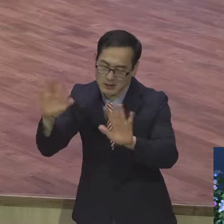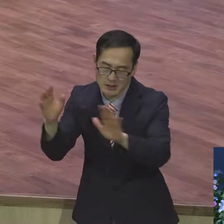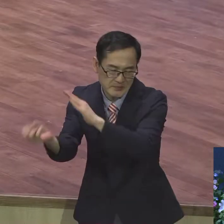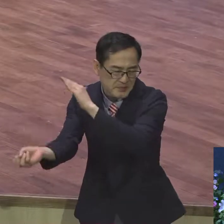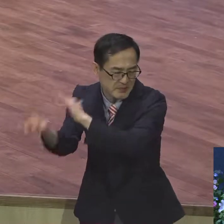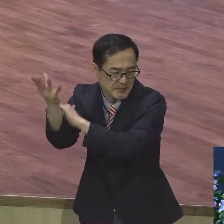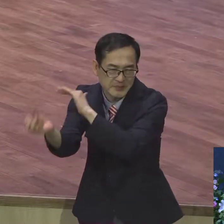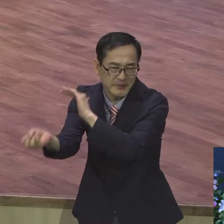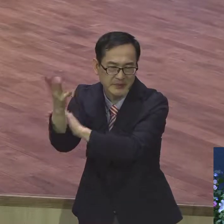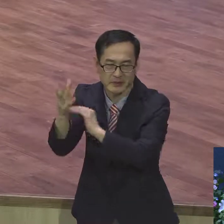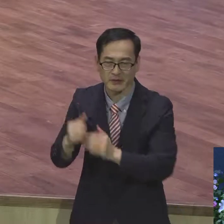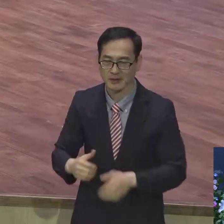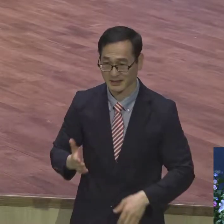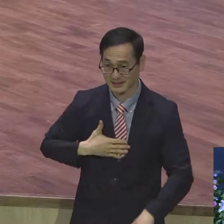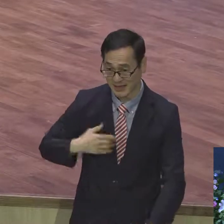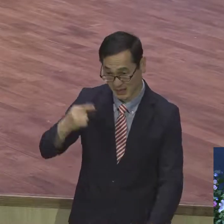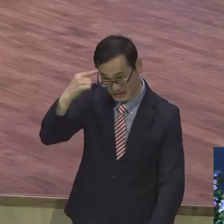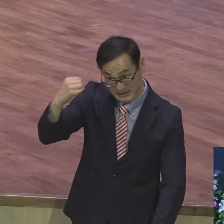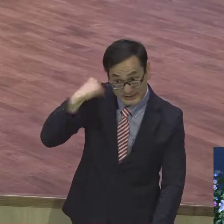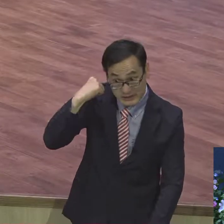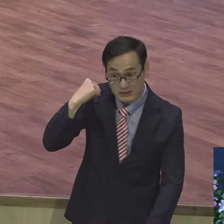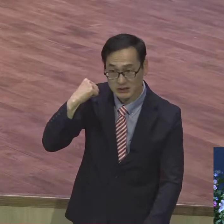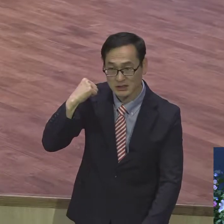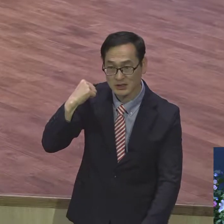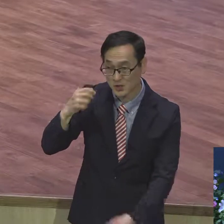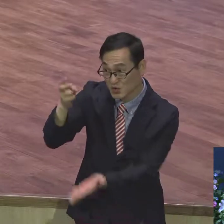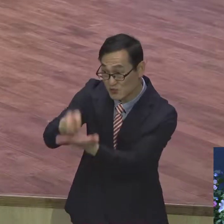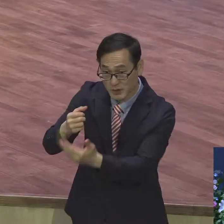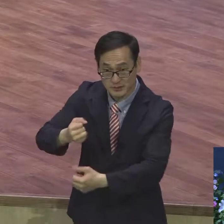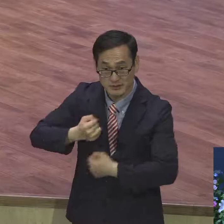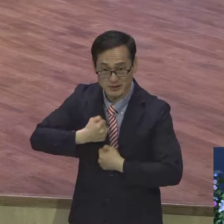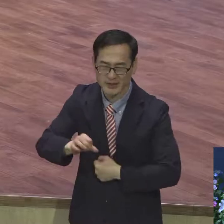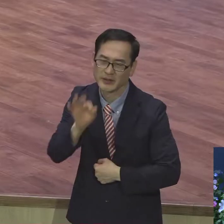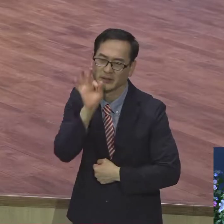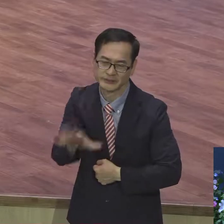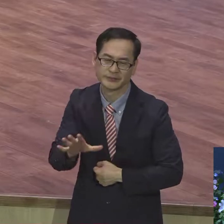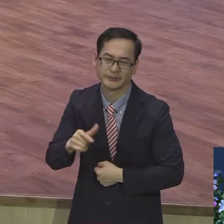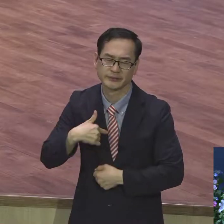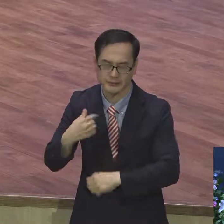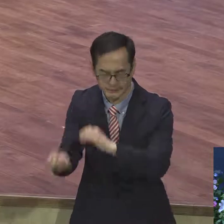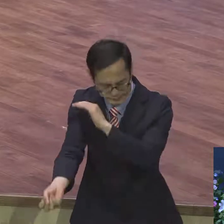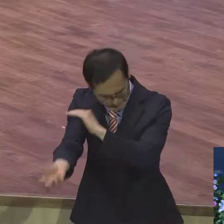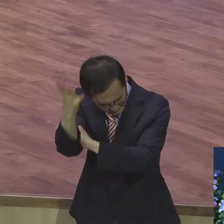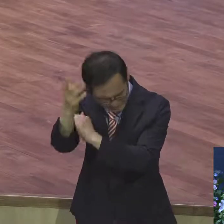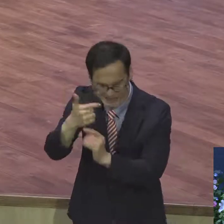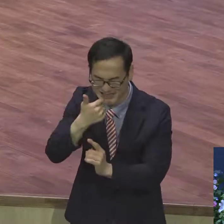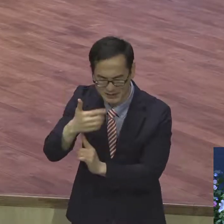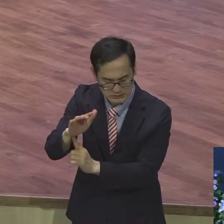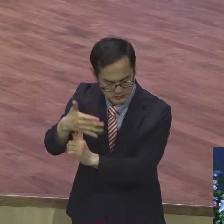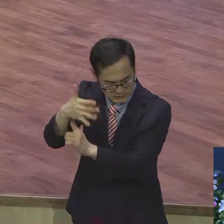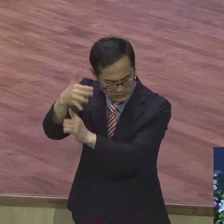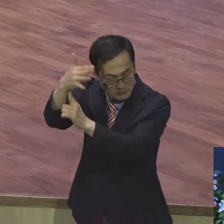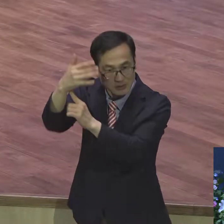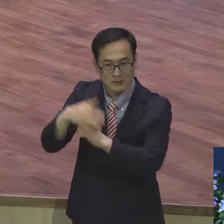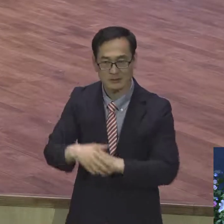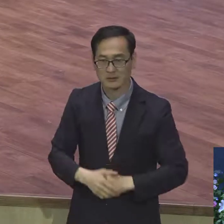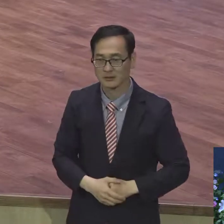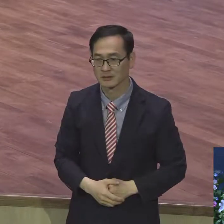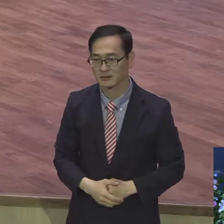의지로서는 도저히 율법을 지킬 수가 없다. 그 순간 그